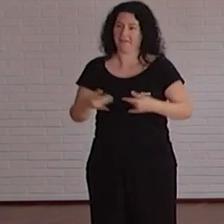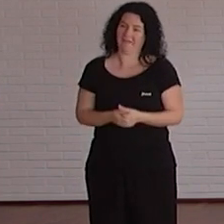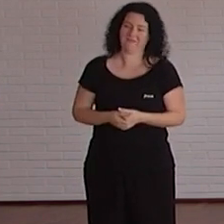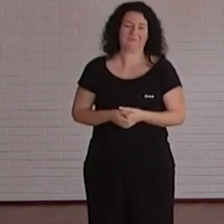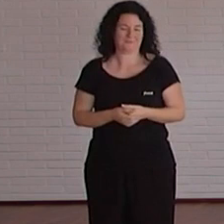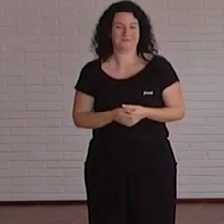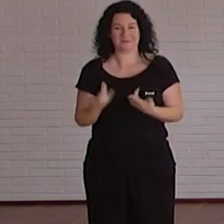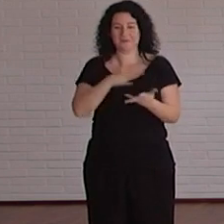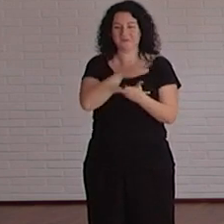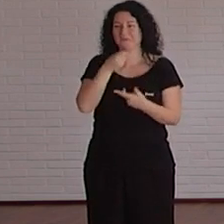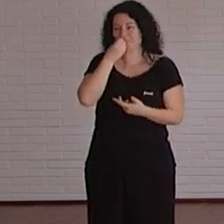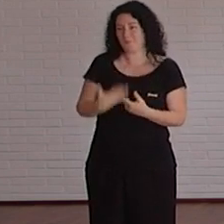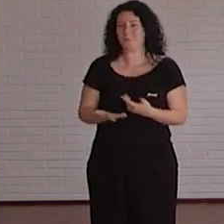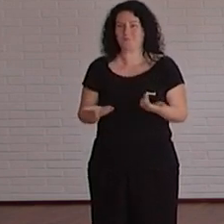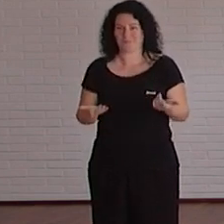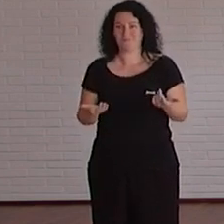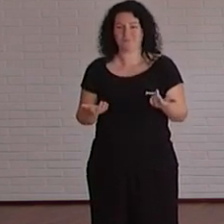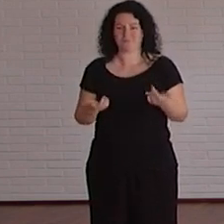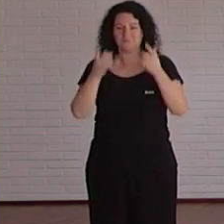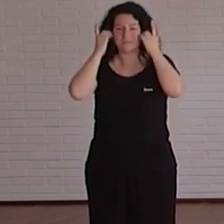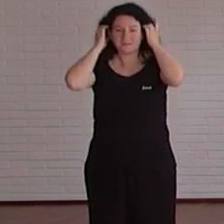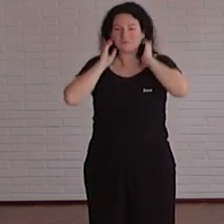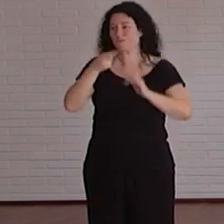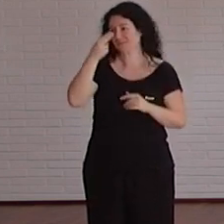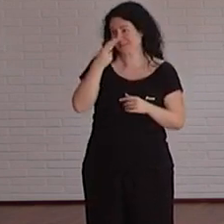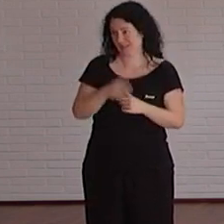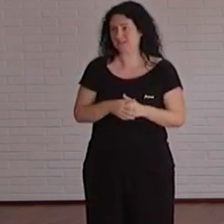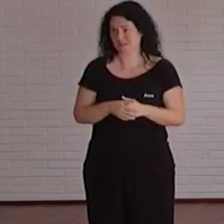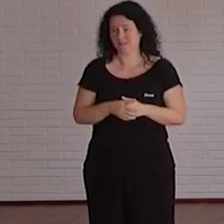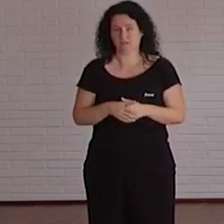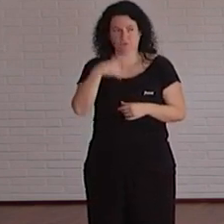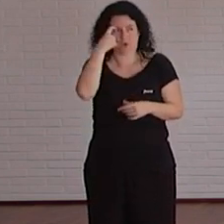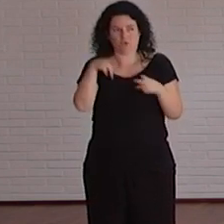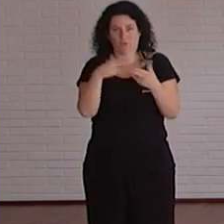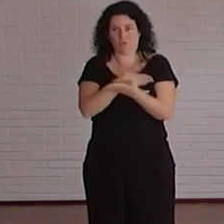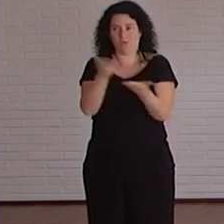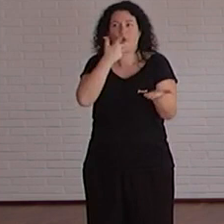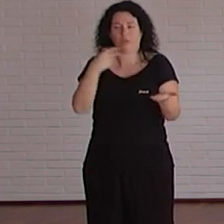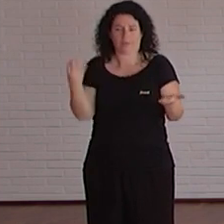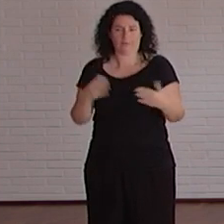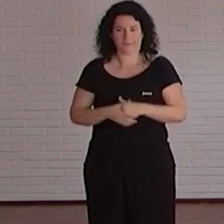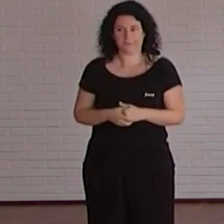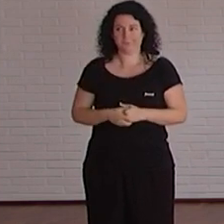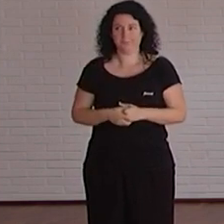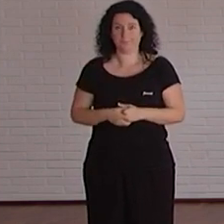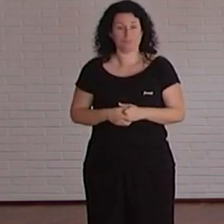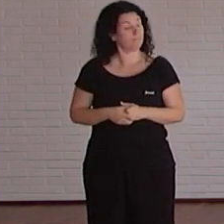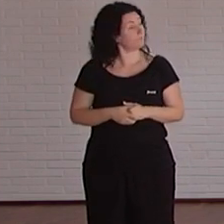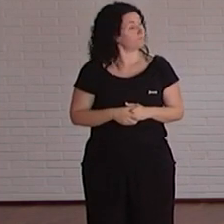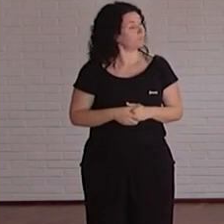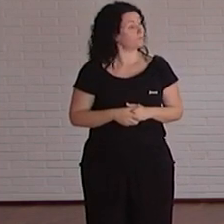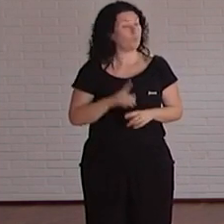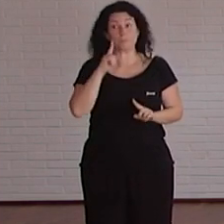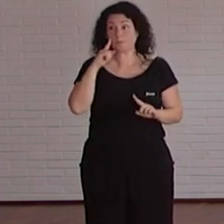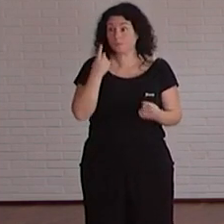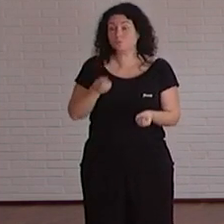muchas de ellas son hitos que son interesantes para la sociedad primero para contar